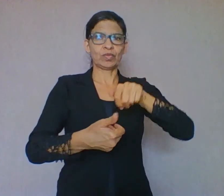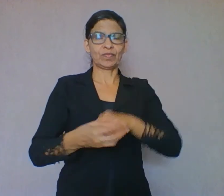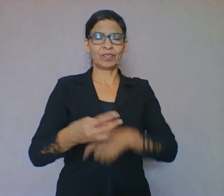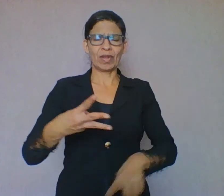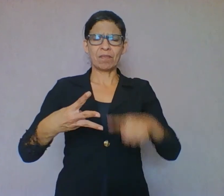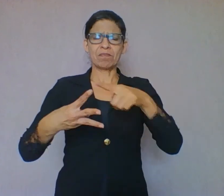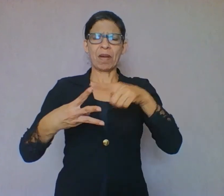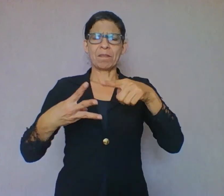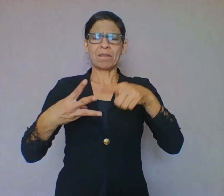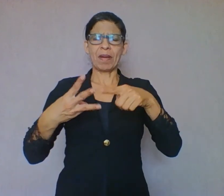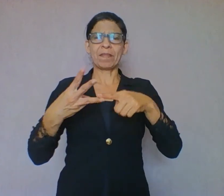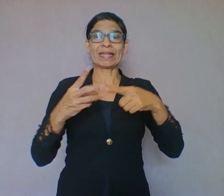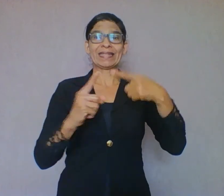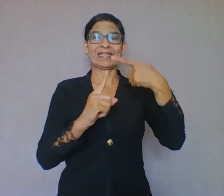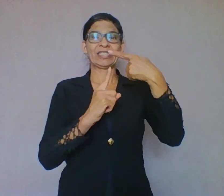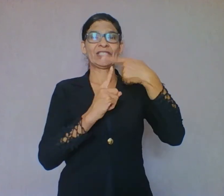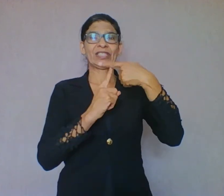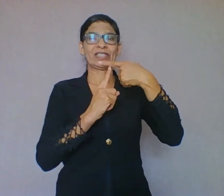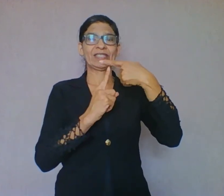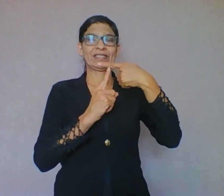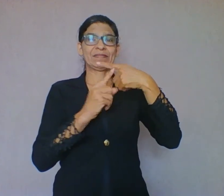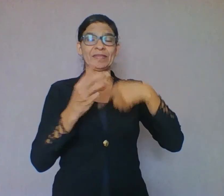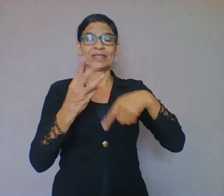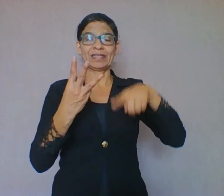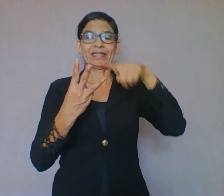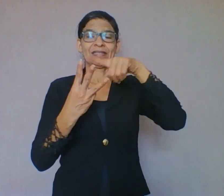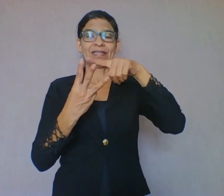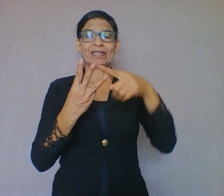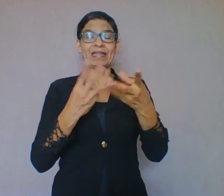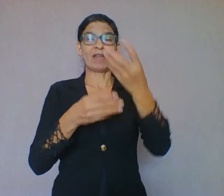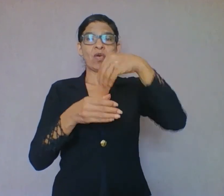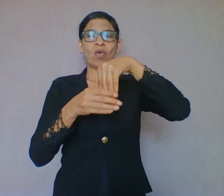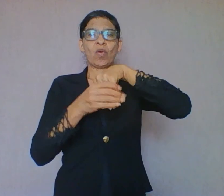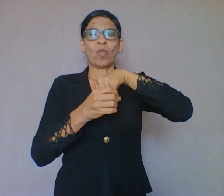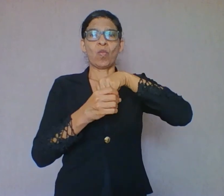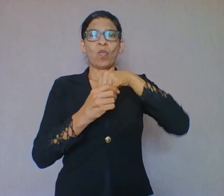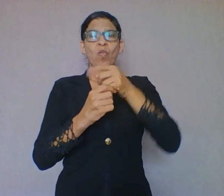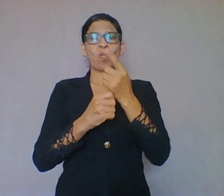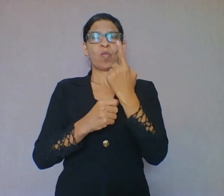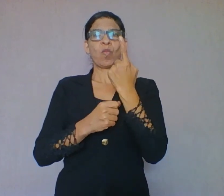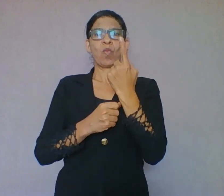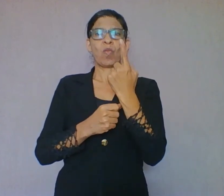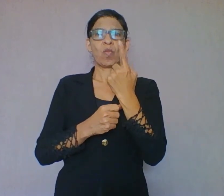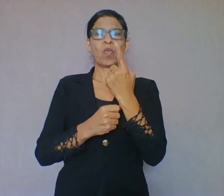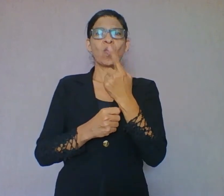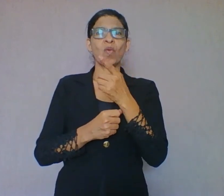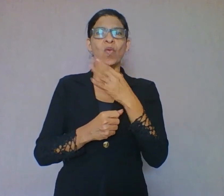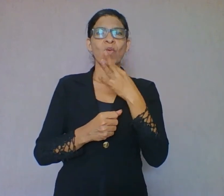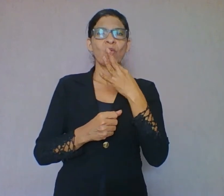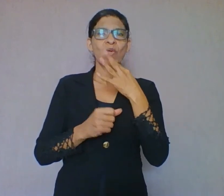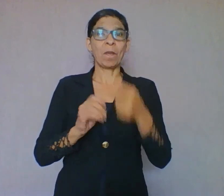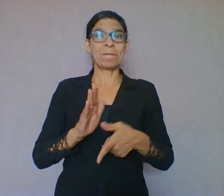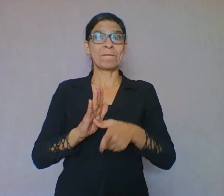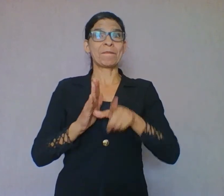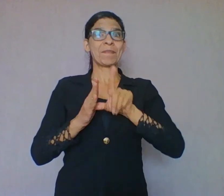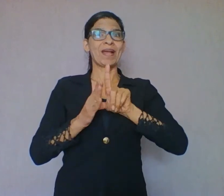conhecimento vão fazer o quê? O conhecimento prévio na leitura. Os